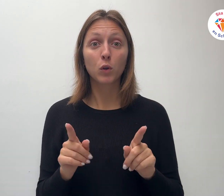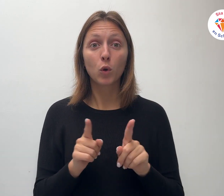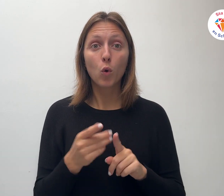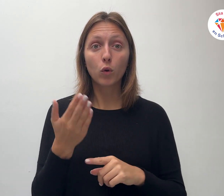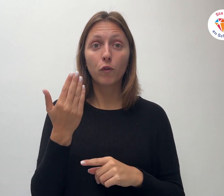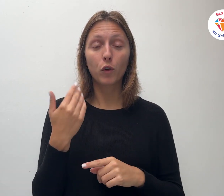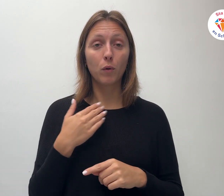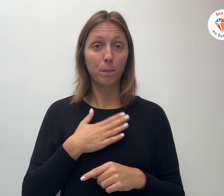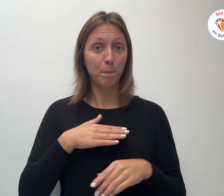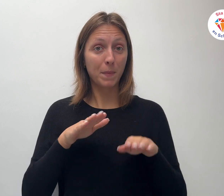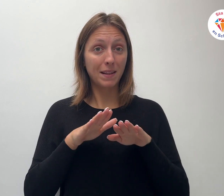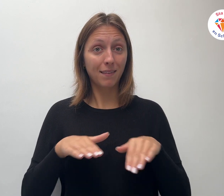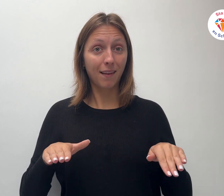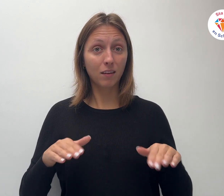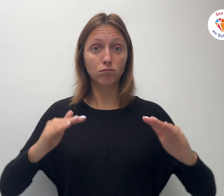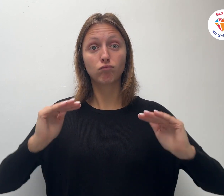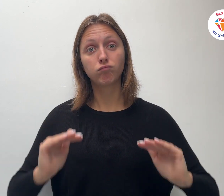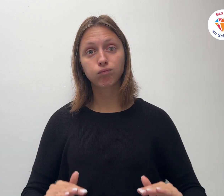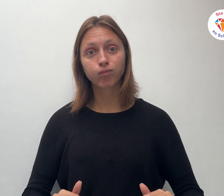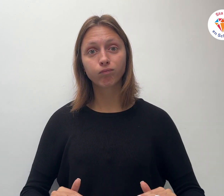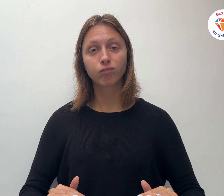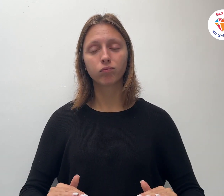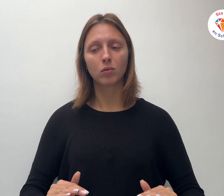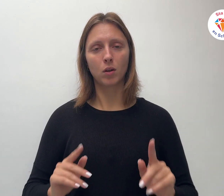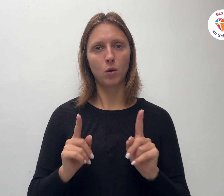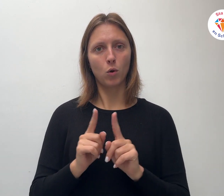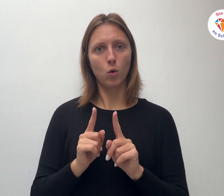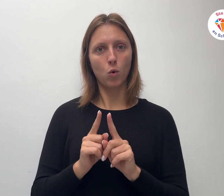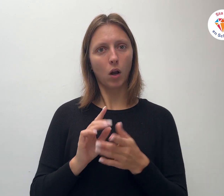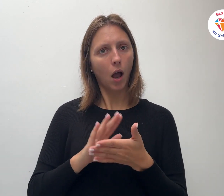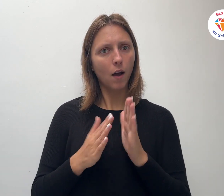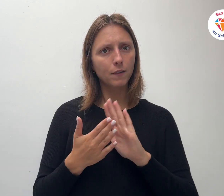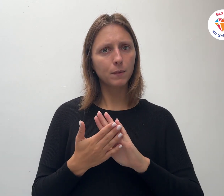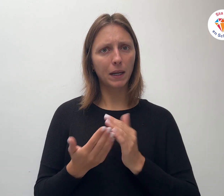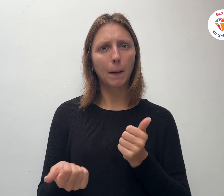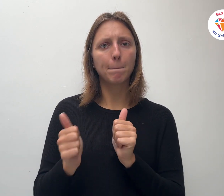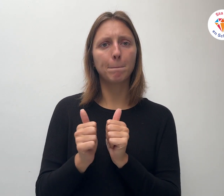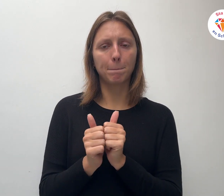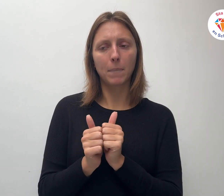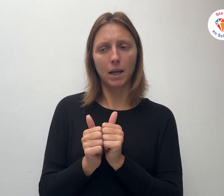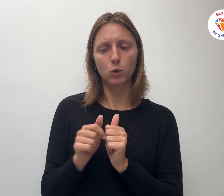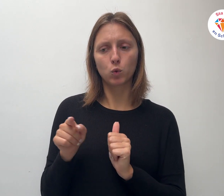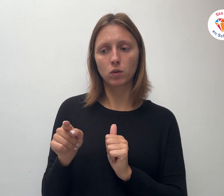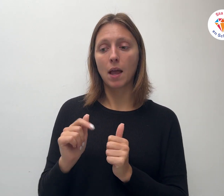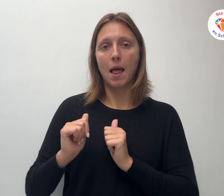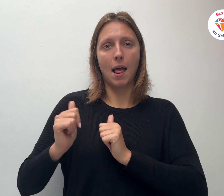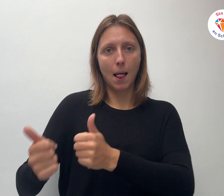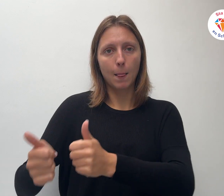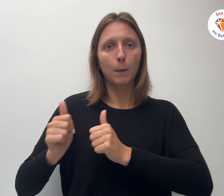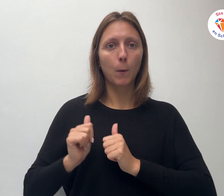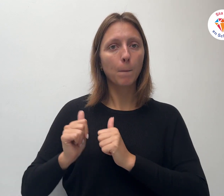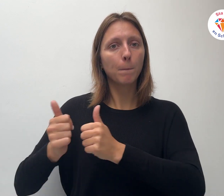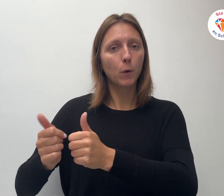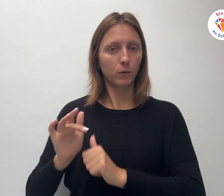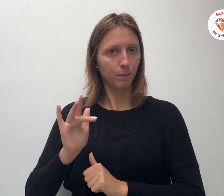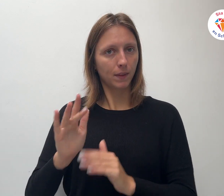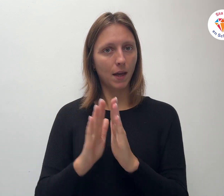met mijn echtgenoot Om elkom beurt naar de Bijbelstudies of bidstanders te gaan Hobbies kwamen op de tweede plaats